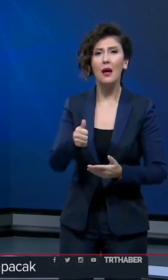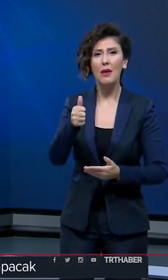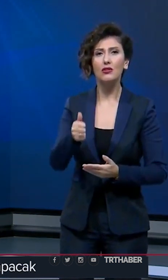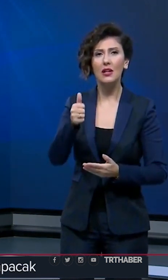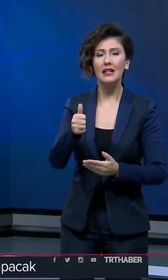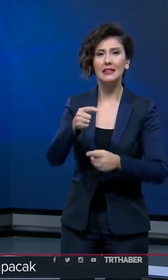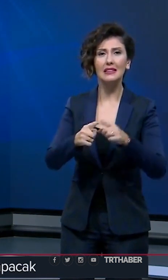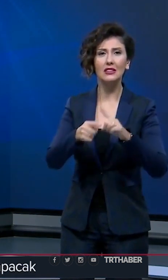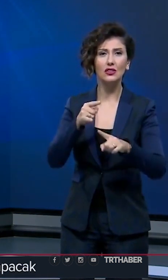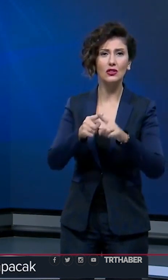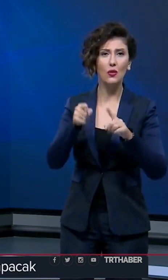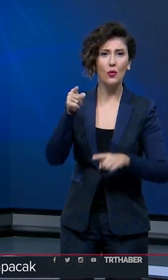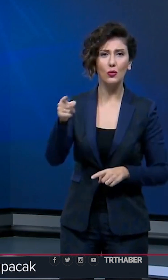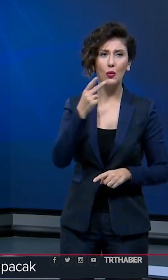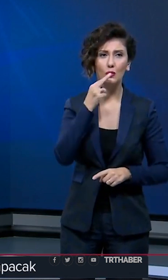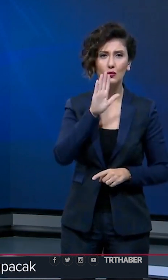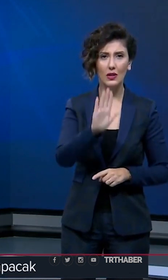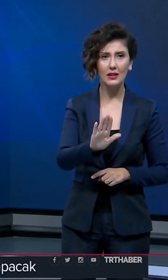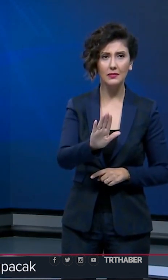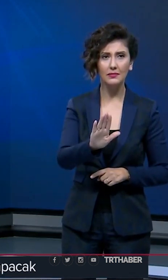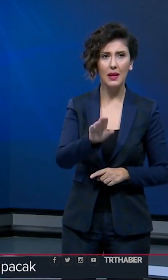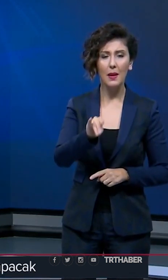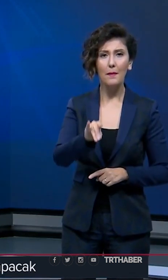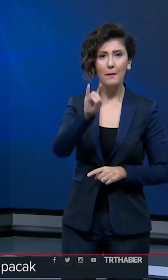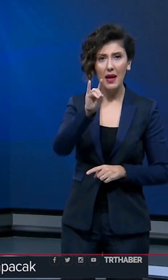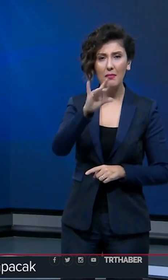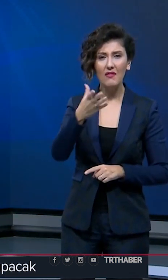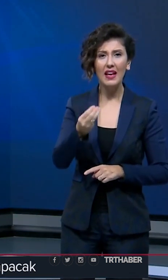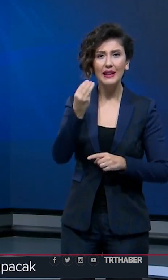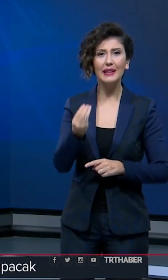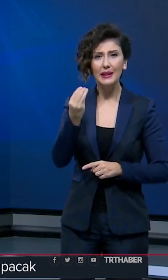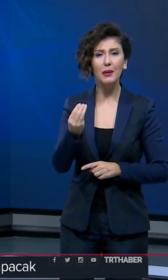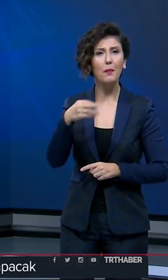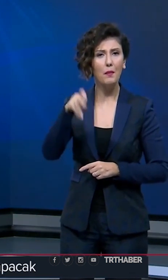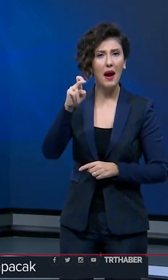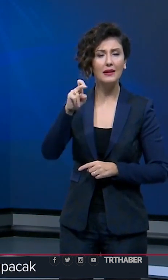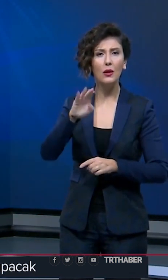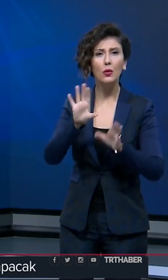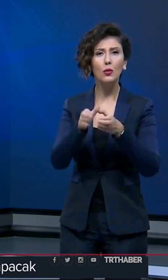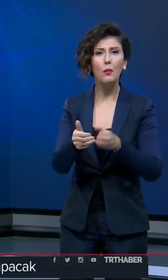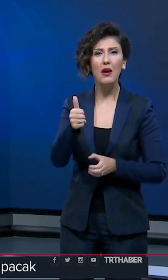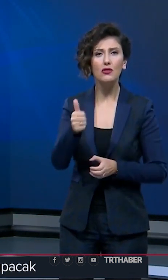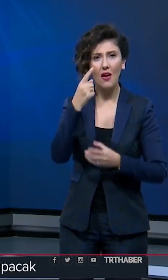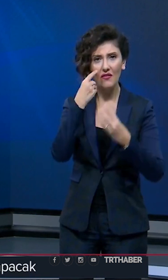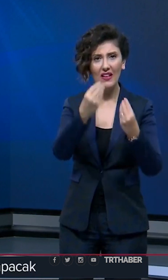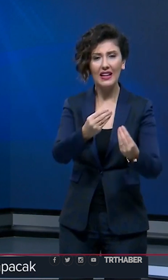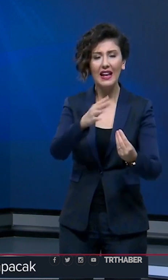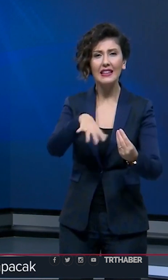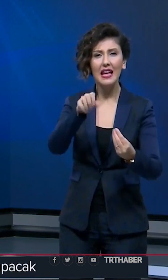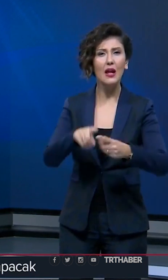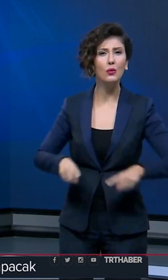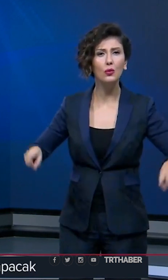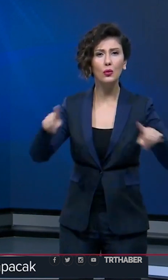Genel Başkan Kemal Kılıçdaroğlu konuşacak. MHP ve İYİ Parti'den Grup Başkan Vekilleri